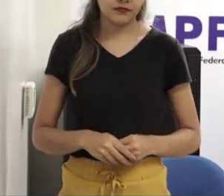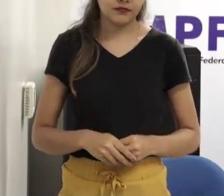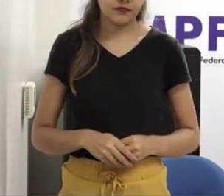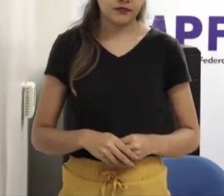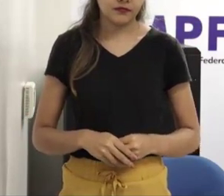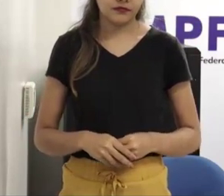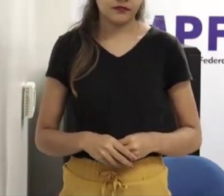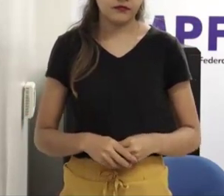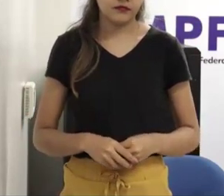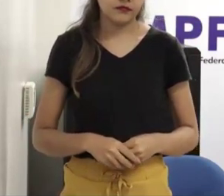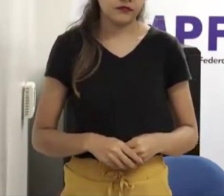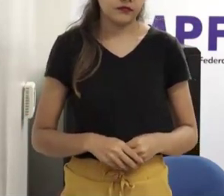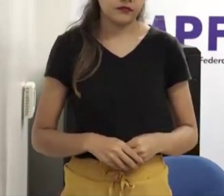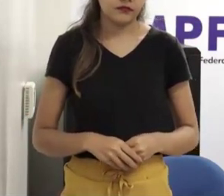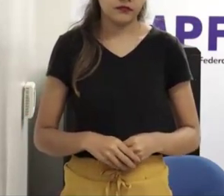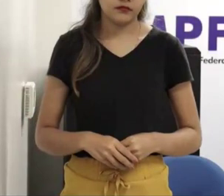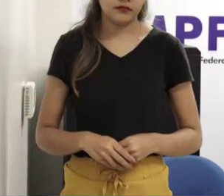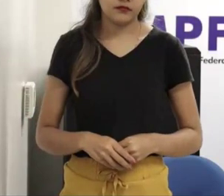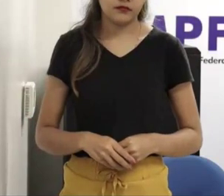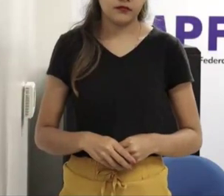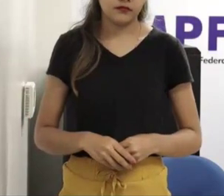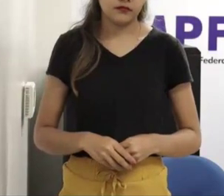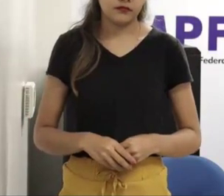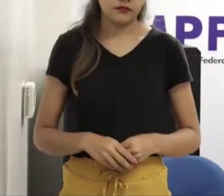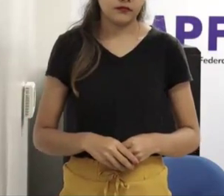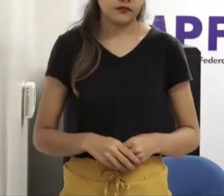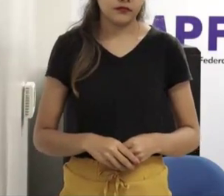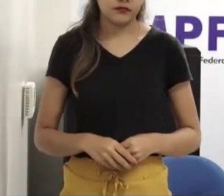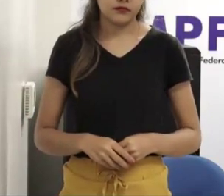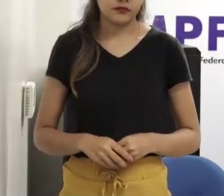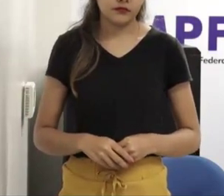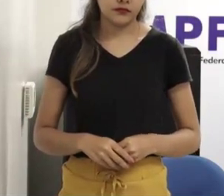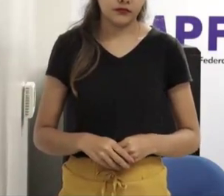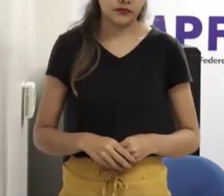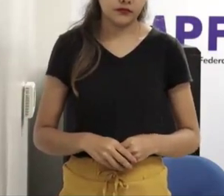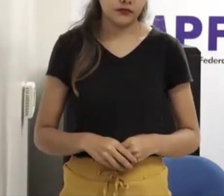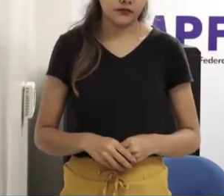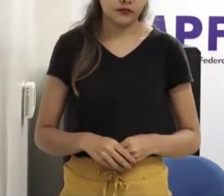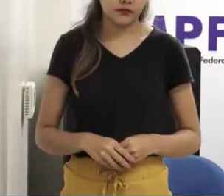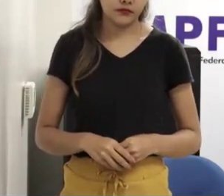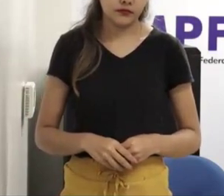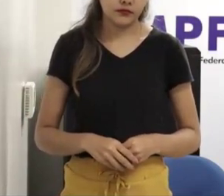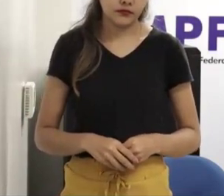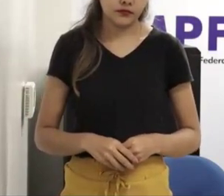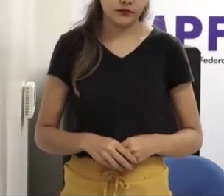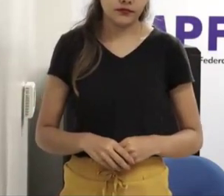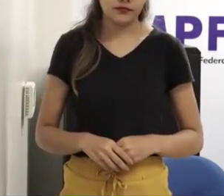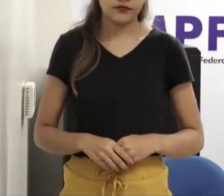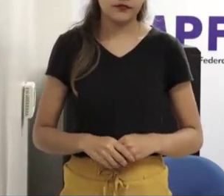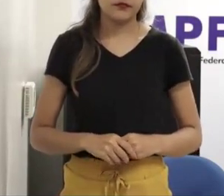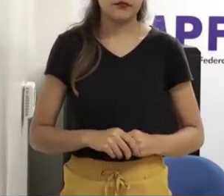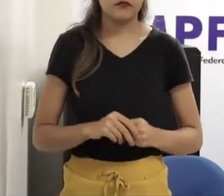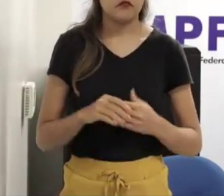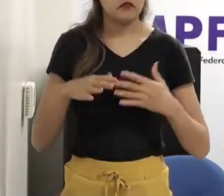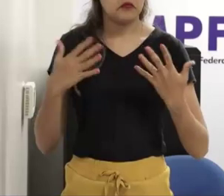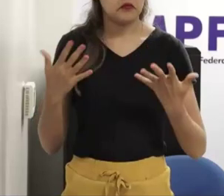um ponto fundamental que acho que é aqui um dos grandes passos é a educação